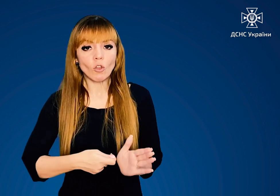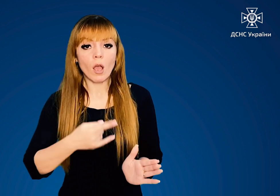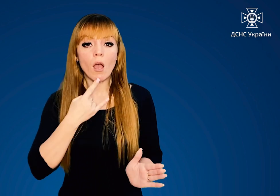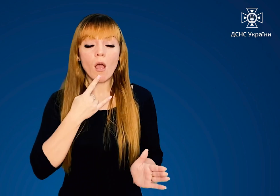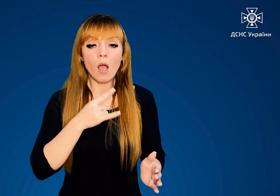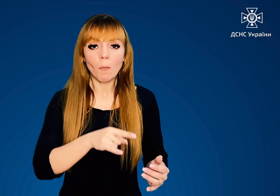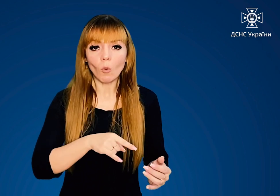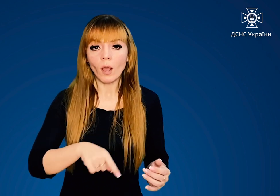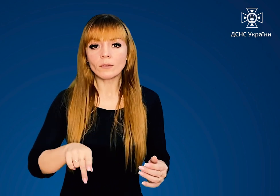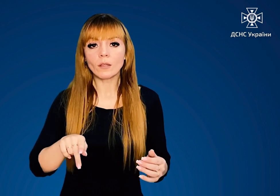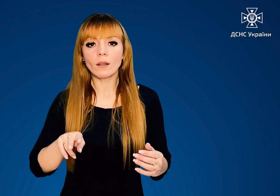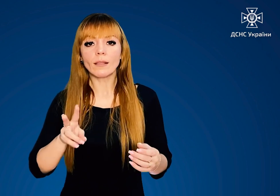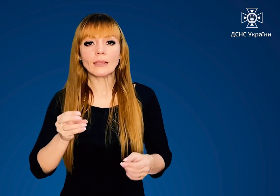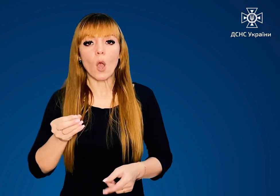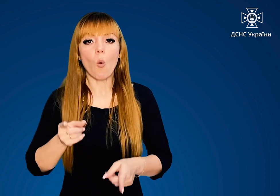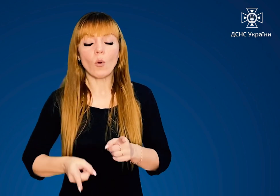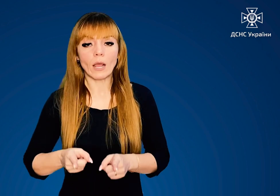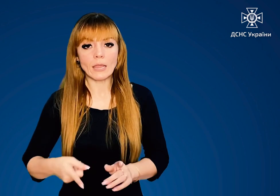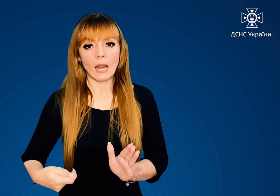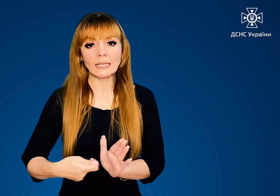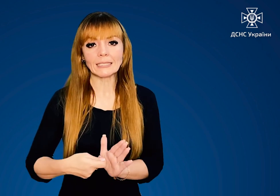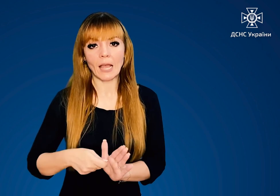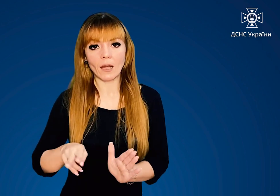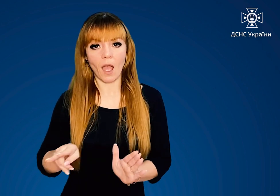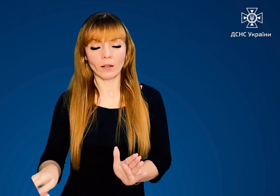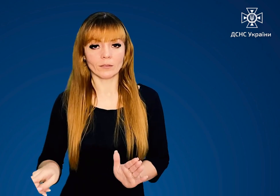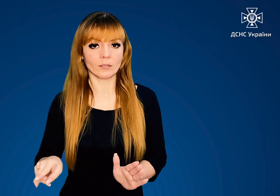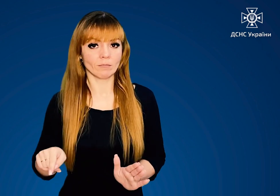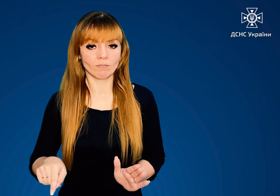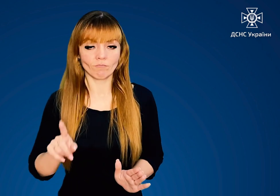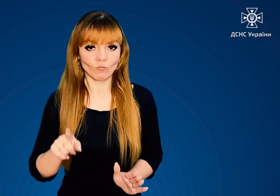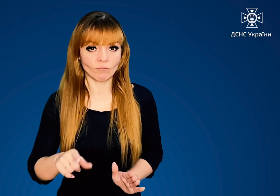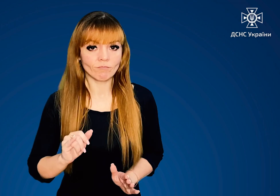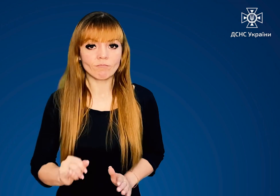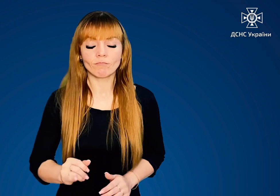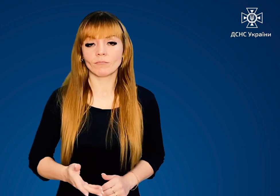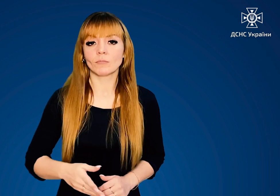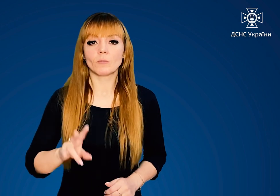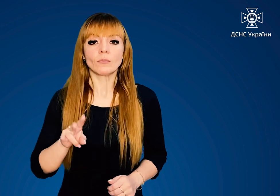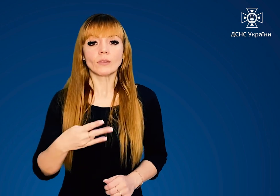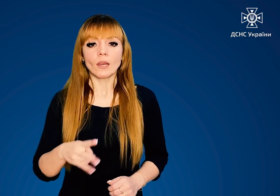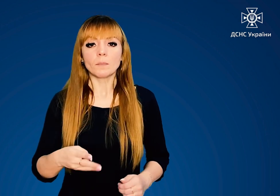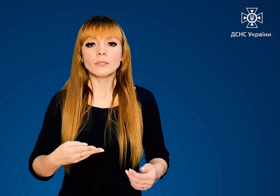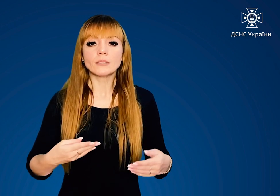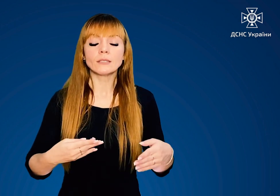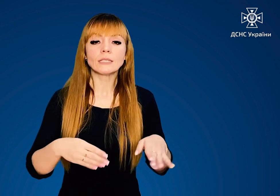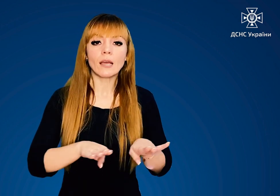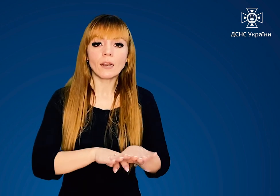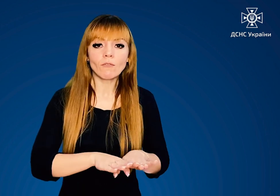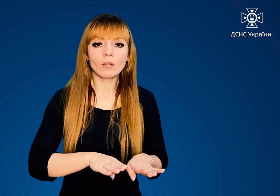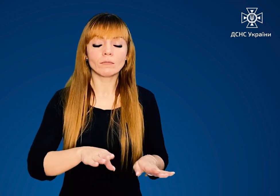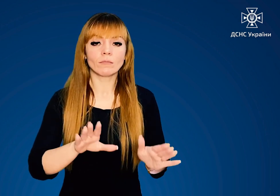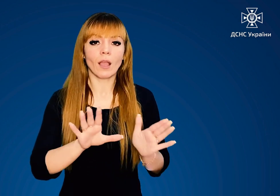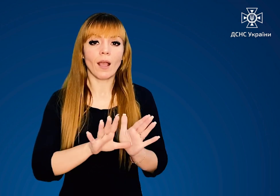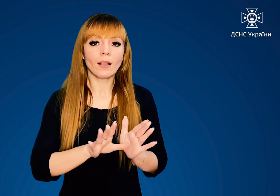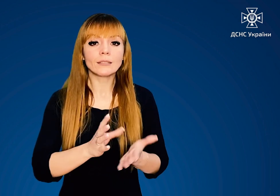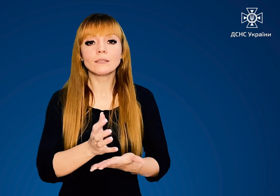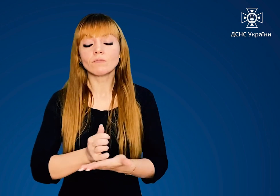заряджайте акумулятори станції неоригінальними зарядками Не закривайте резервні джерела